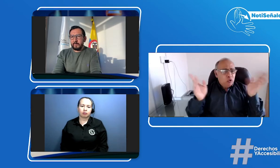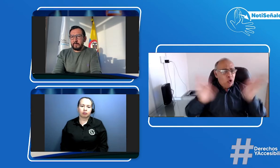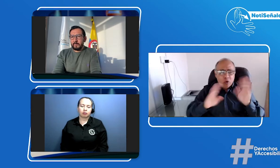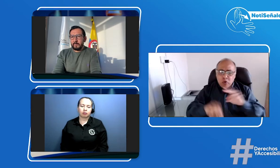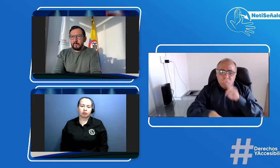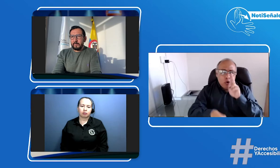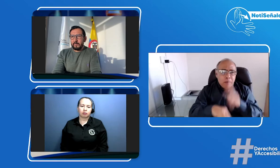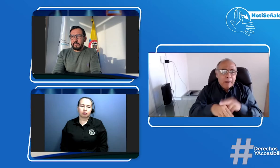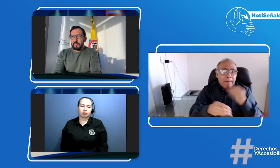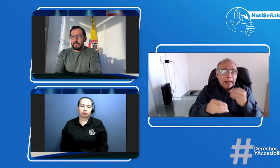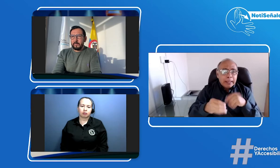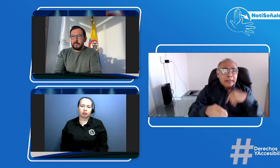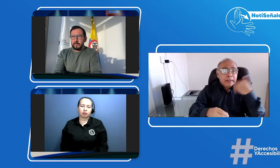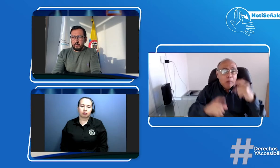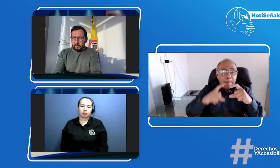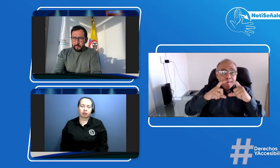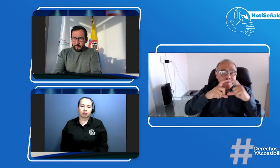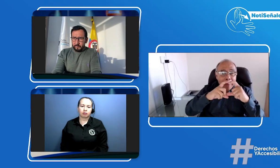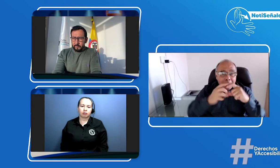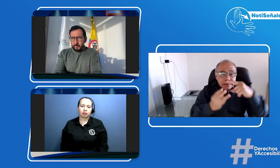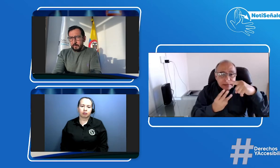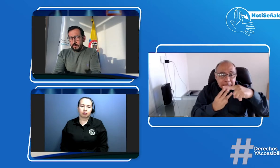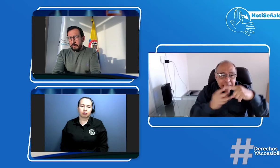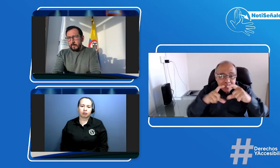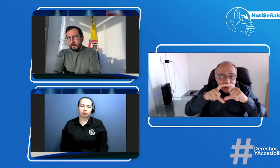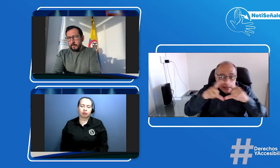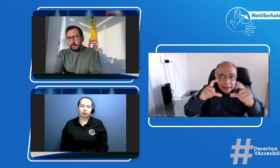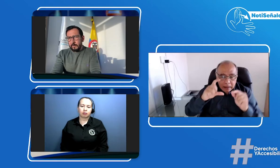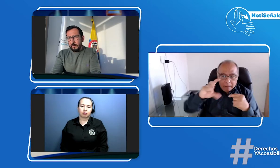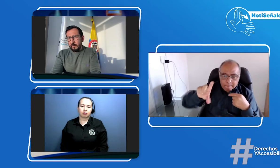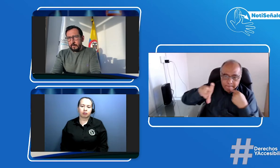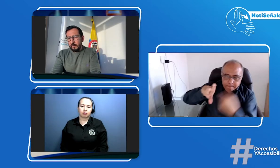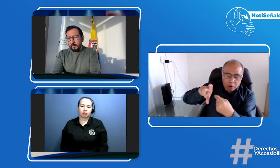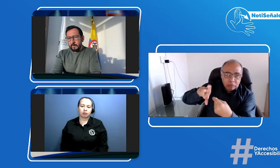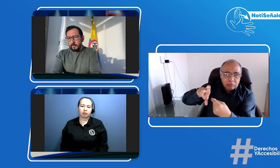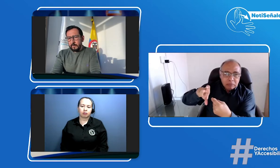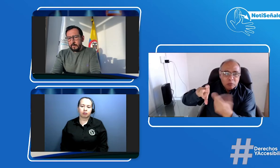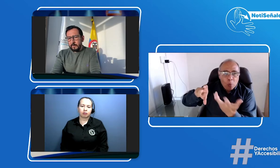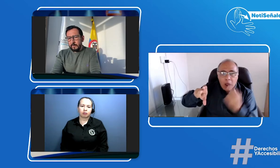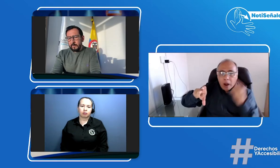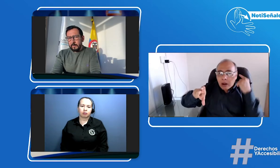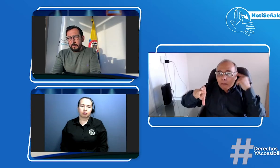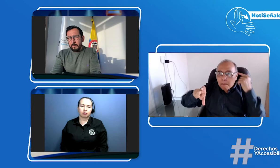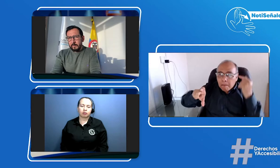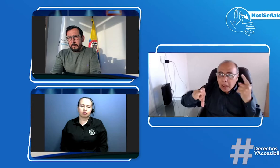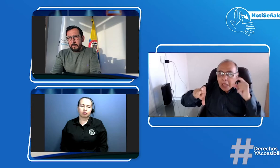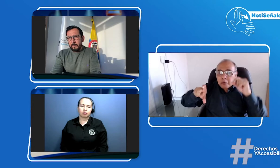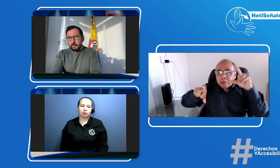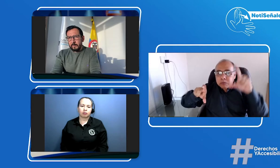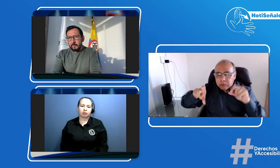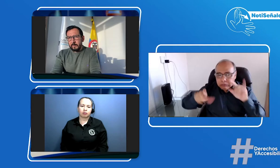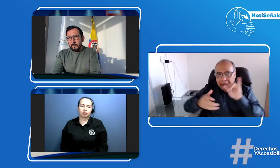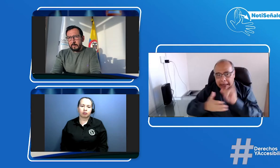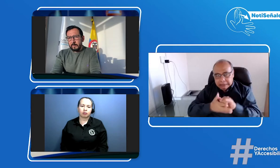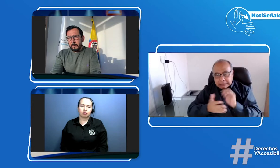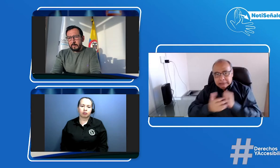si ustedes piensan que les va a salir pérdida auditiva completa y no les van a dar la licencia no, no es para eso